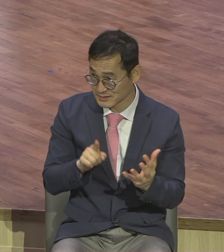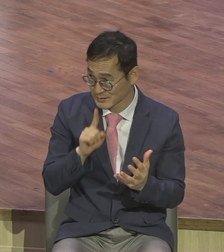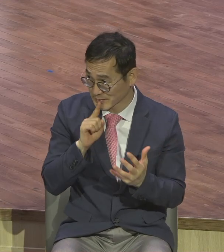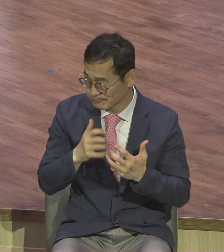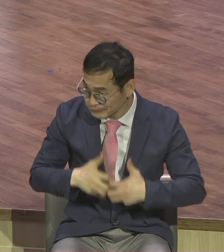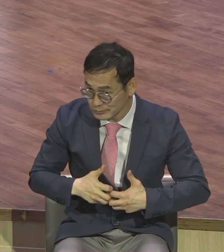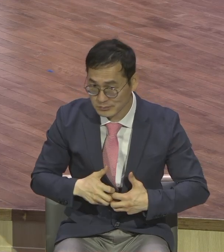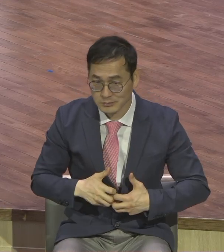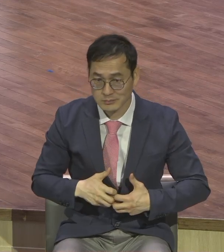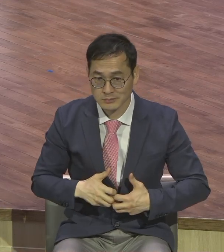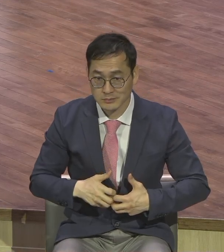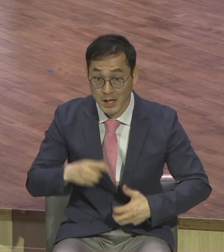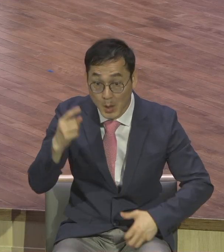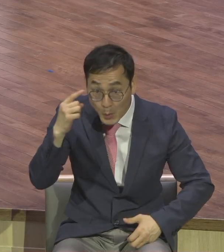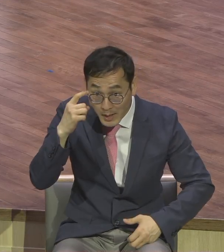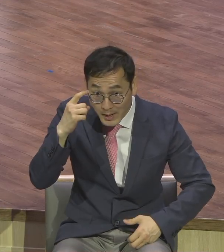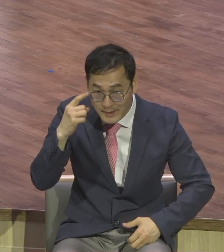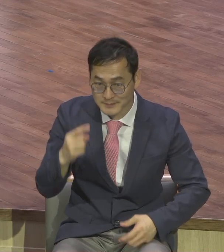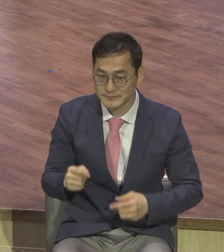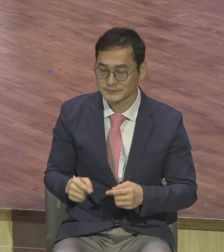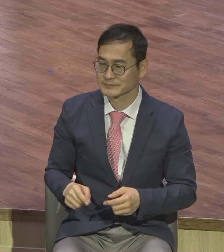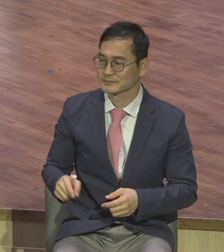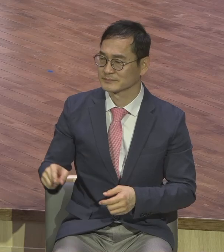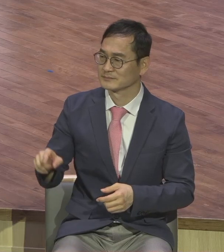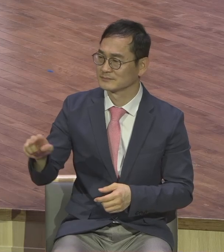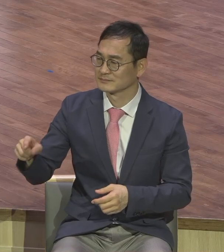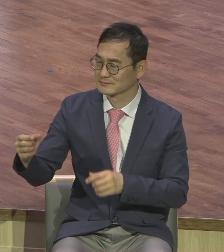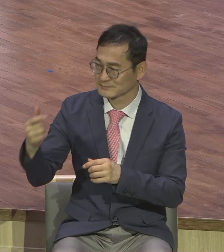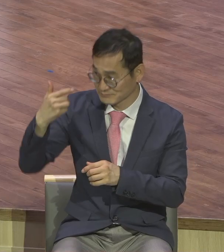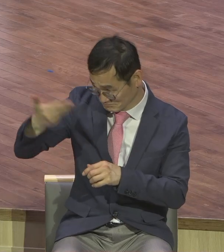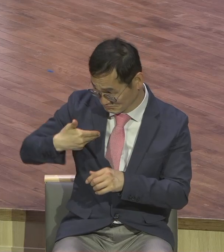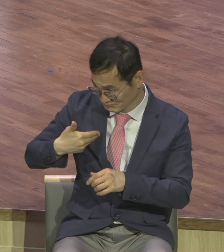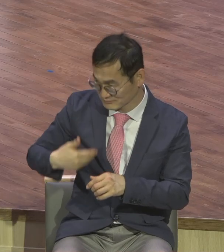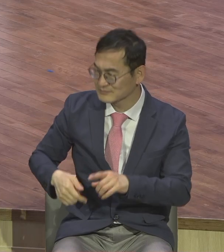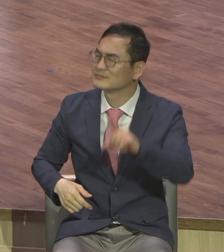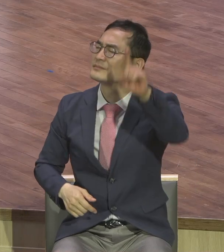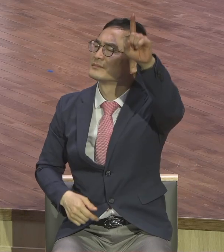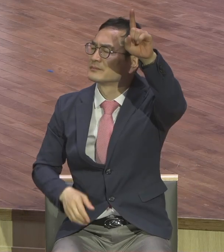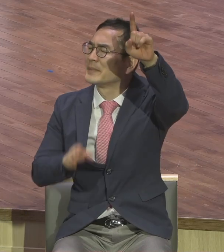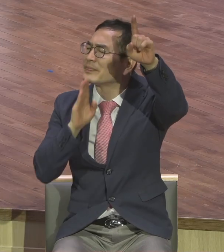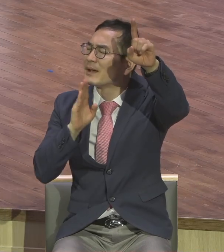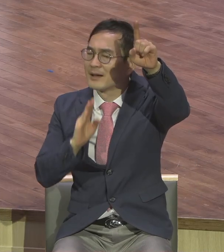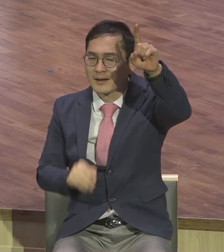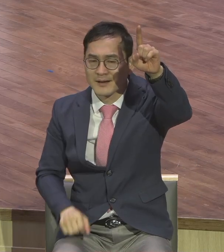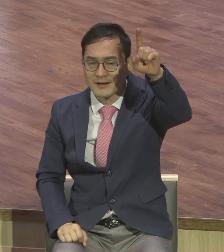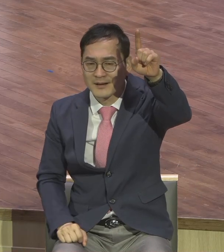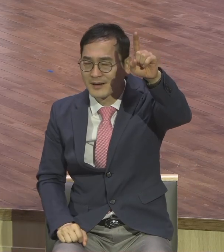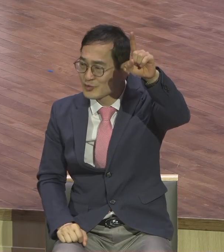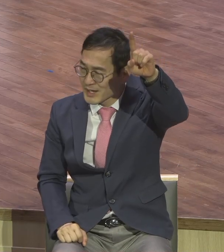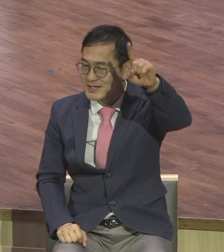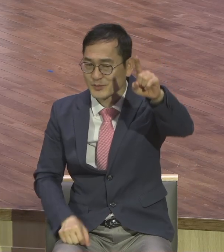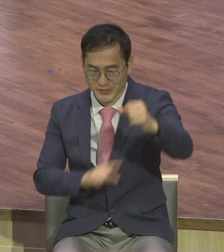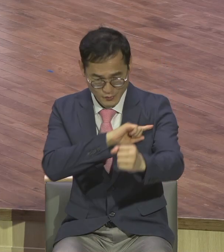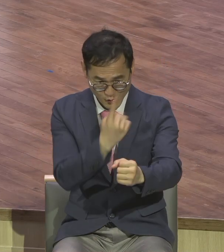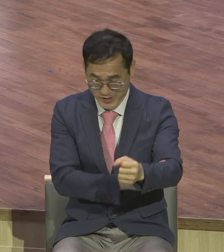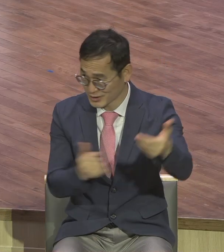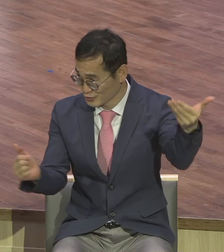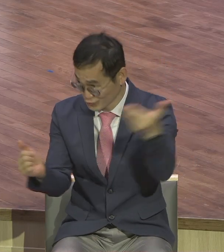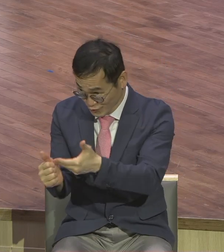만약에 세례요한이 하나님으로 붙어온 권위를 받아서 세례를 베풀었다라고 하면